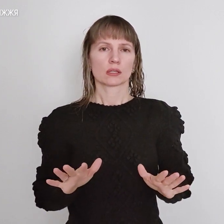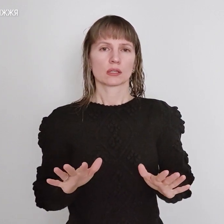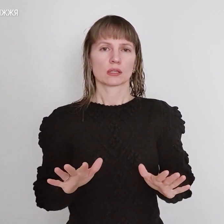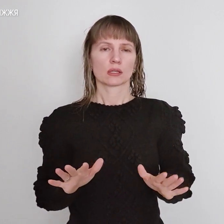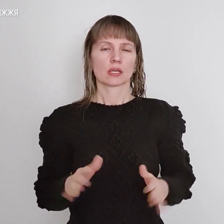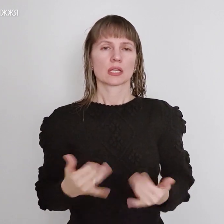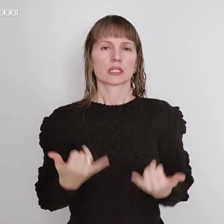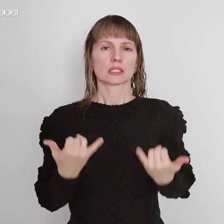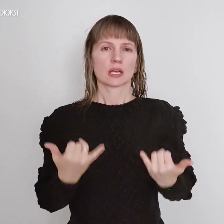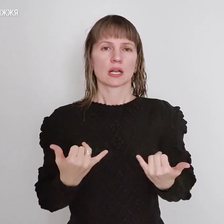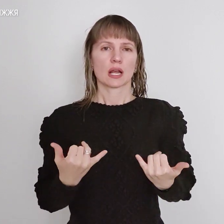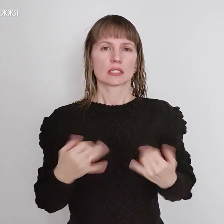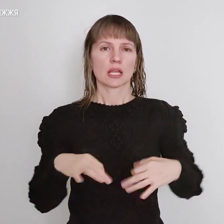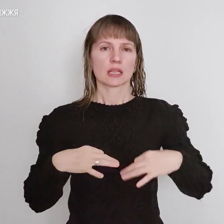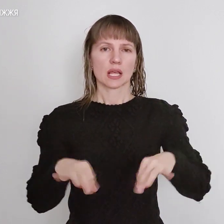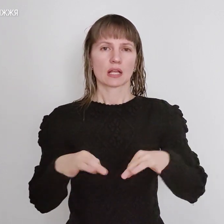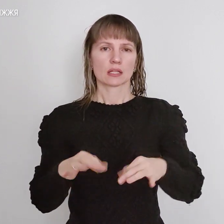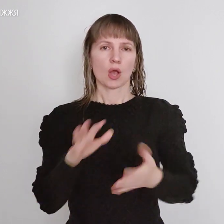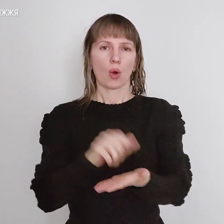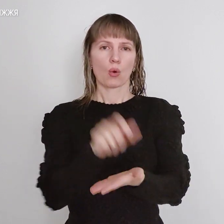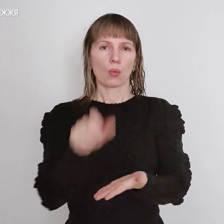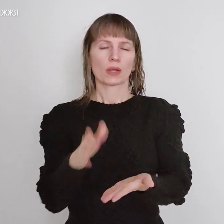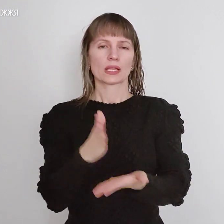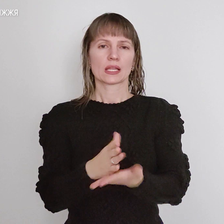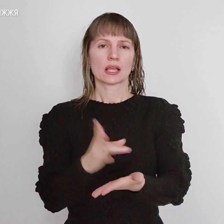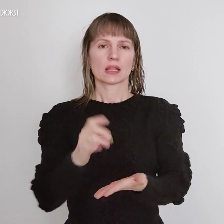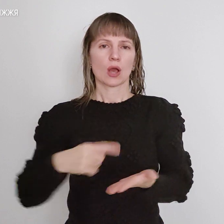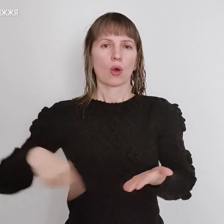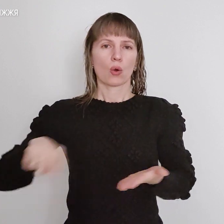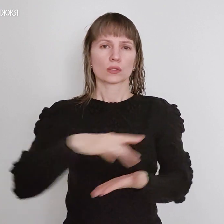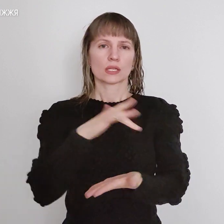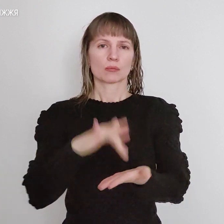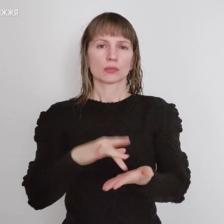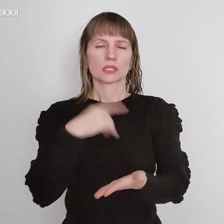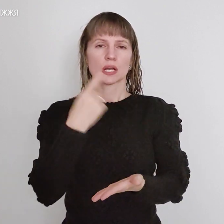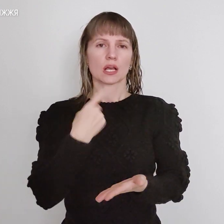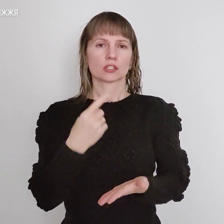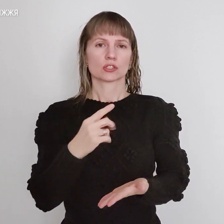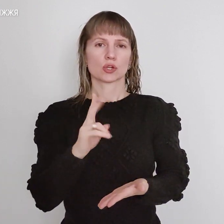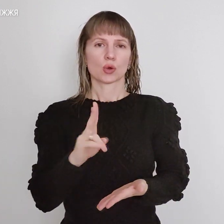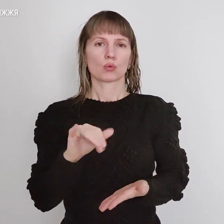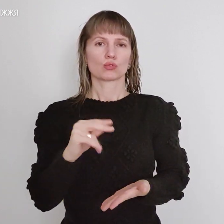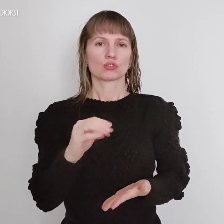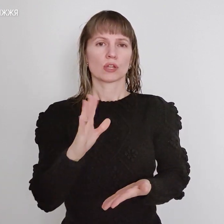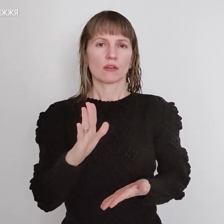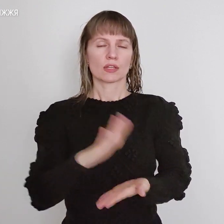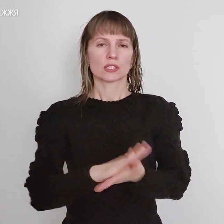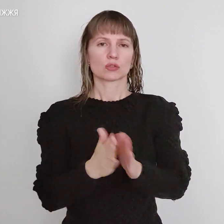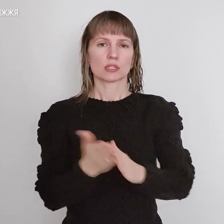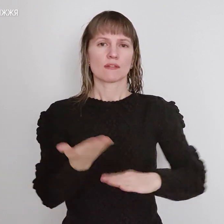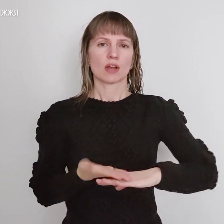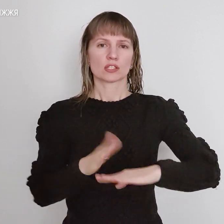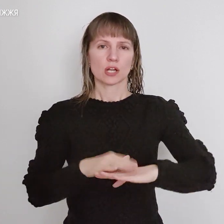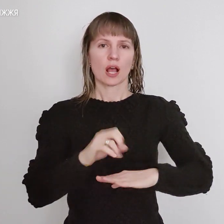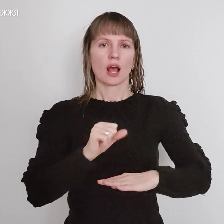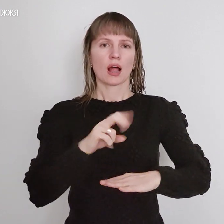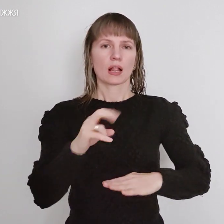Наразі техніка окупанта знаходиться на околицях міста, каже Віктор Пучник. Ситуація важка, але контрольована.